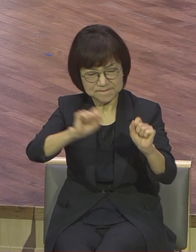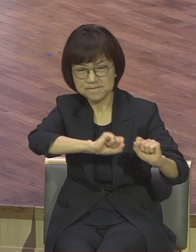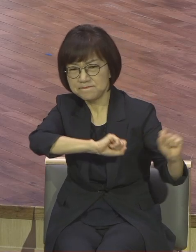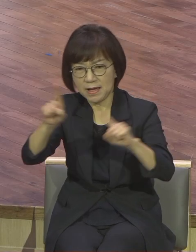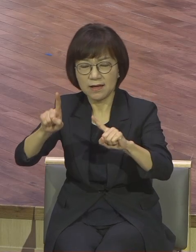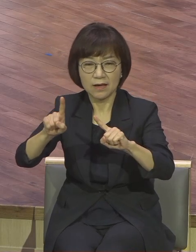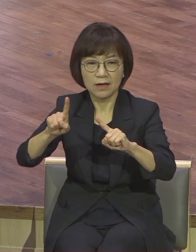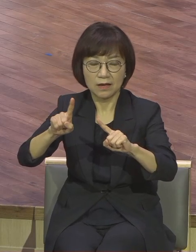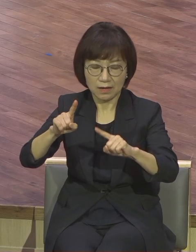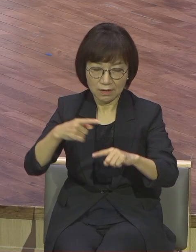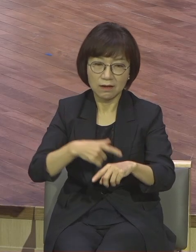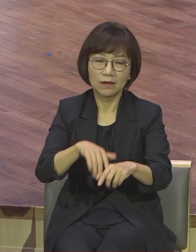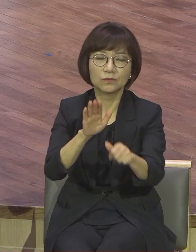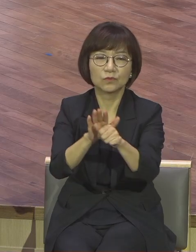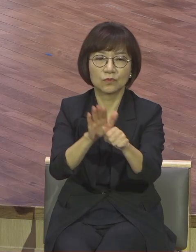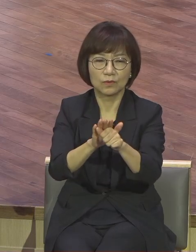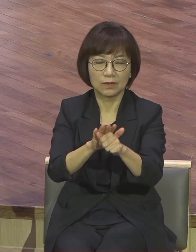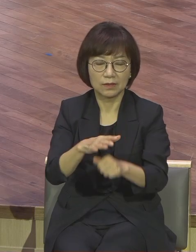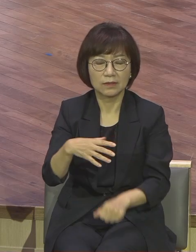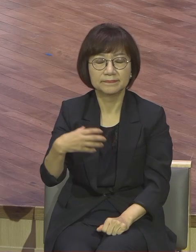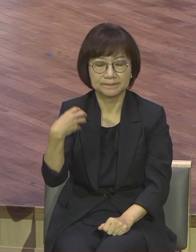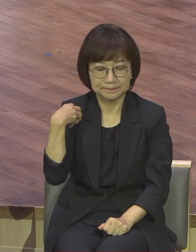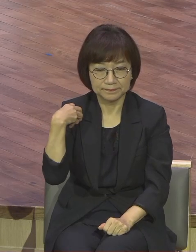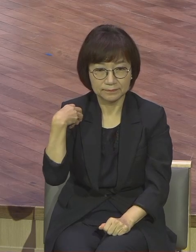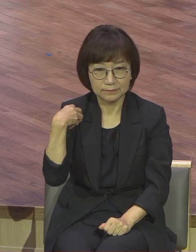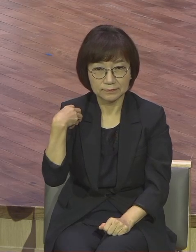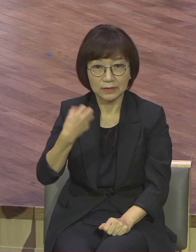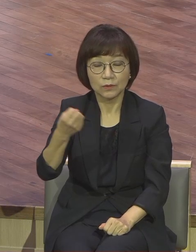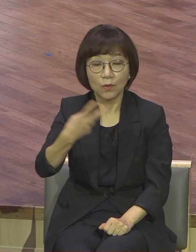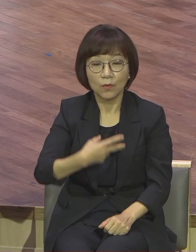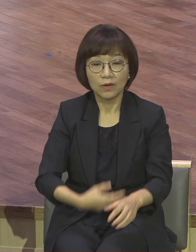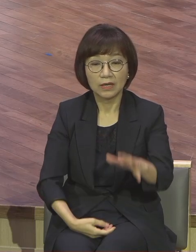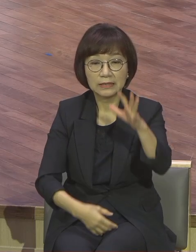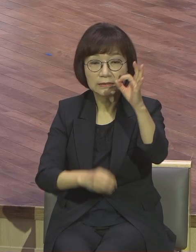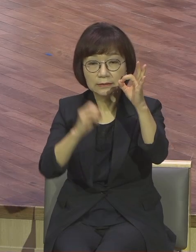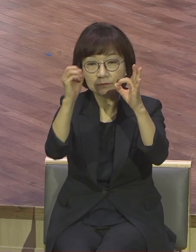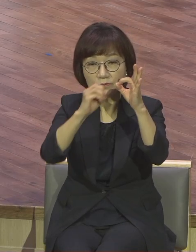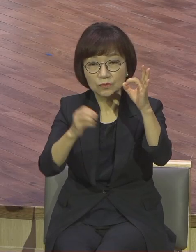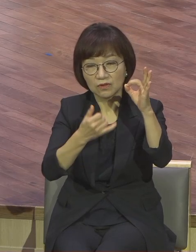자고 있는 10%는 건드리지 마라 건드리면 신경기를 낸다